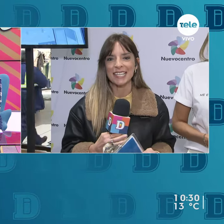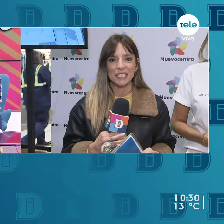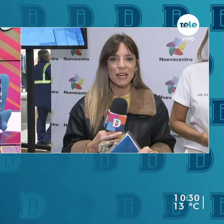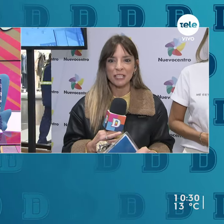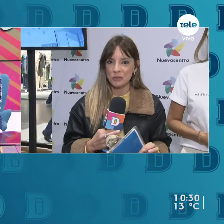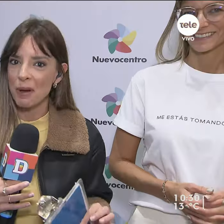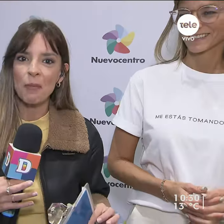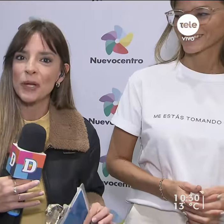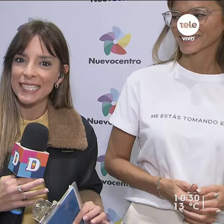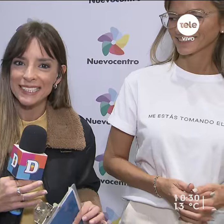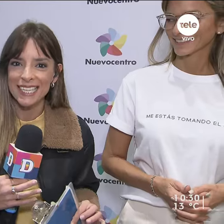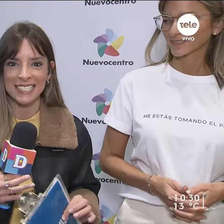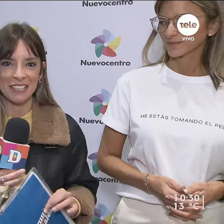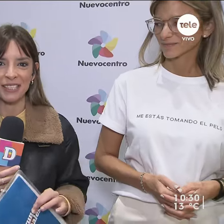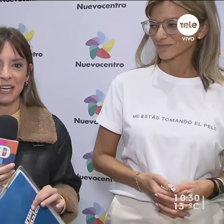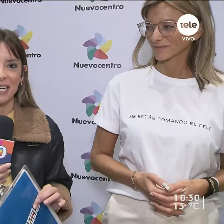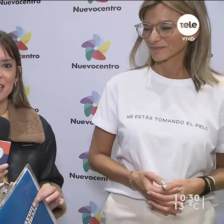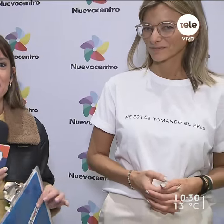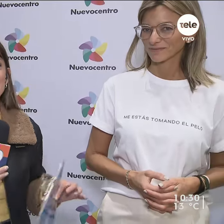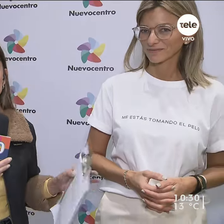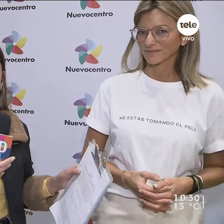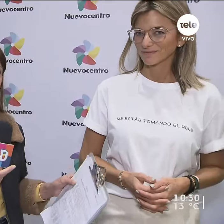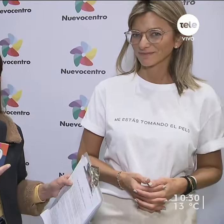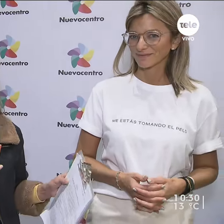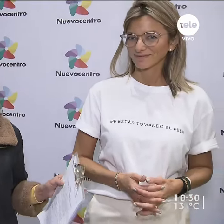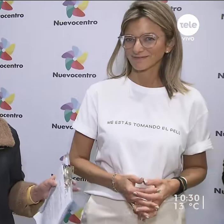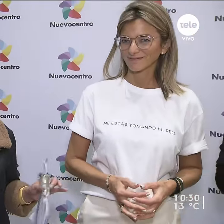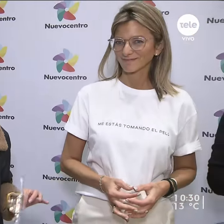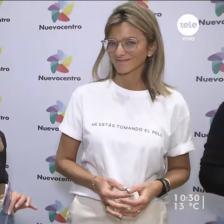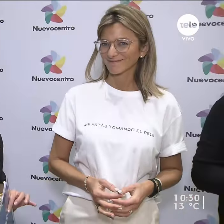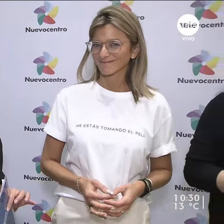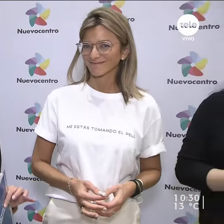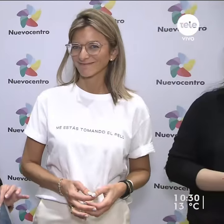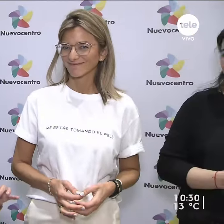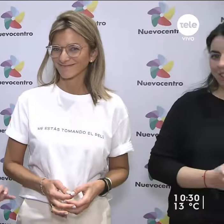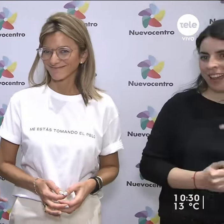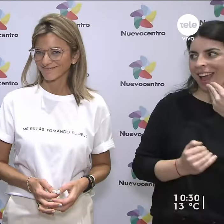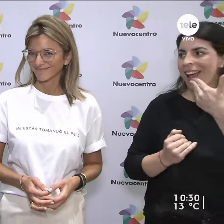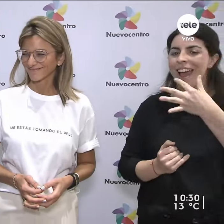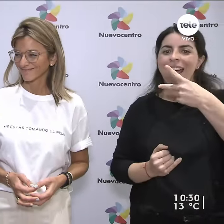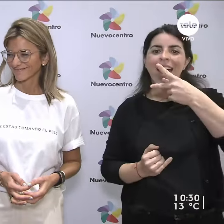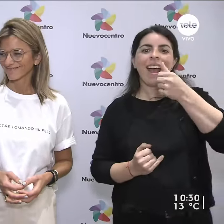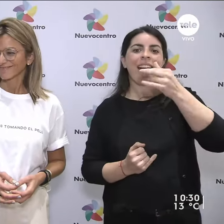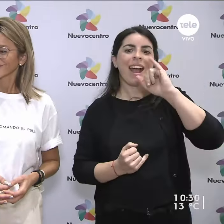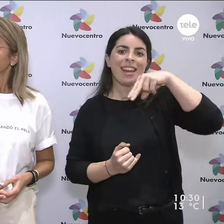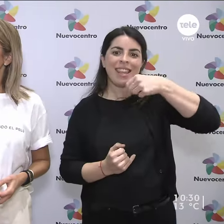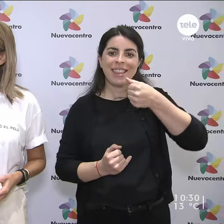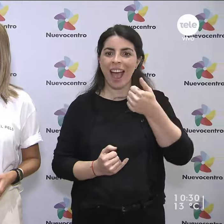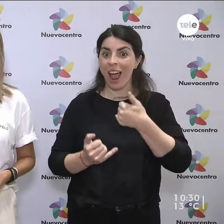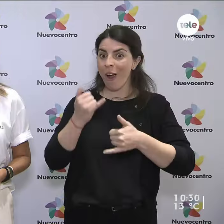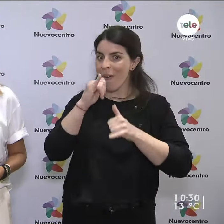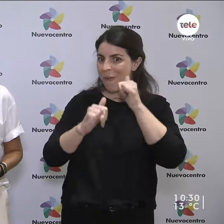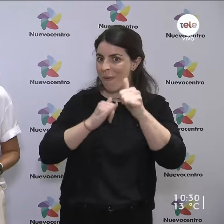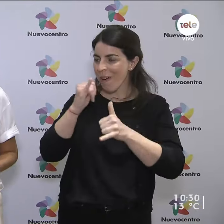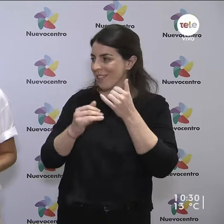iniciativa inclusiva muy linda que se llama Te Abrazo. Y ya voy a saludar a Karina Tucuna para que nos cuente un poco más de qué se trata. ¿Cómo te va? ¿Todo